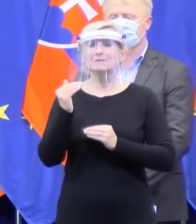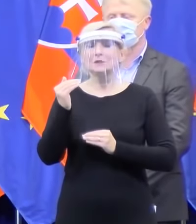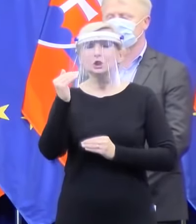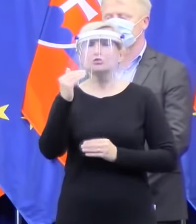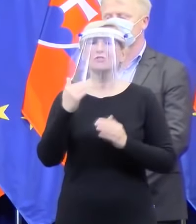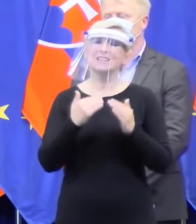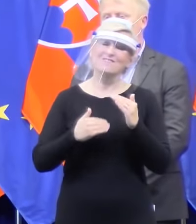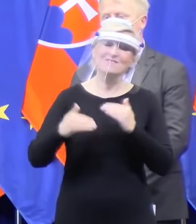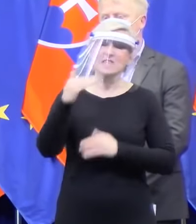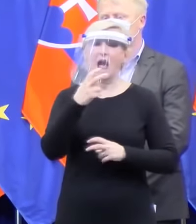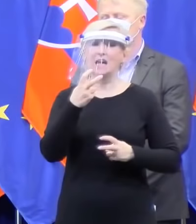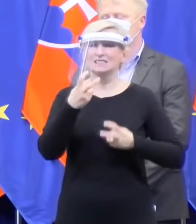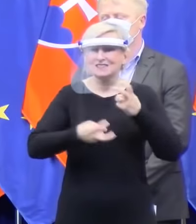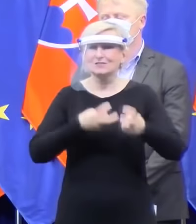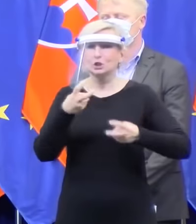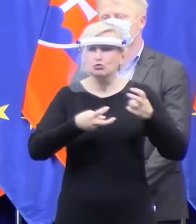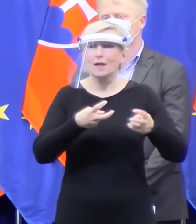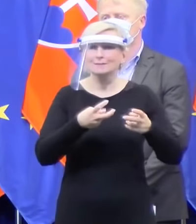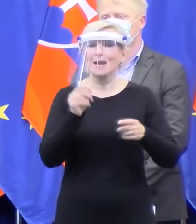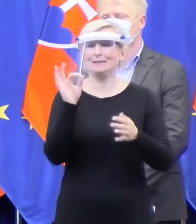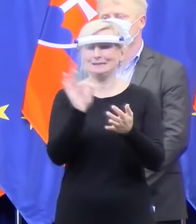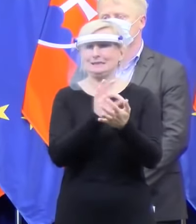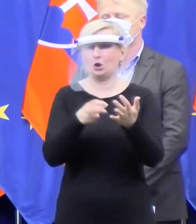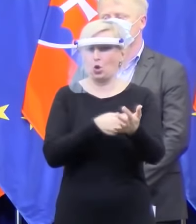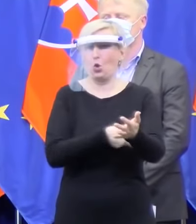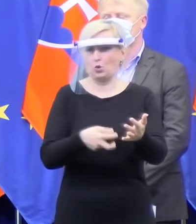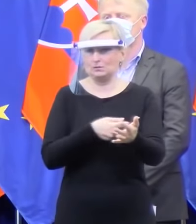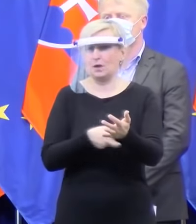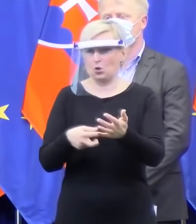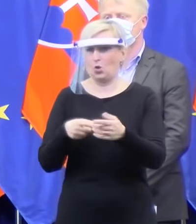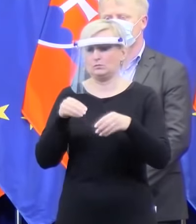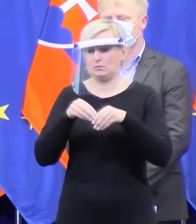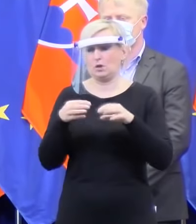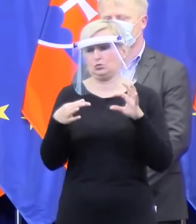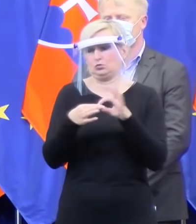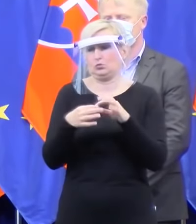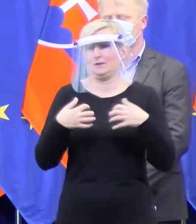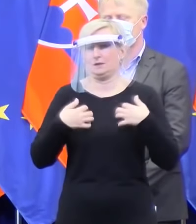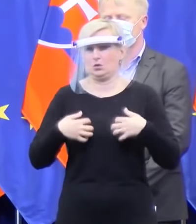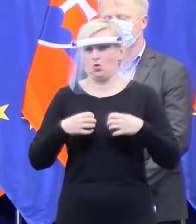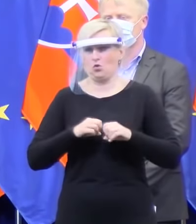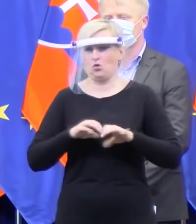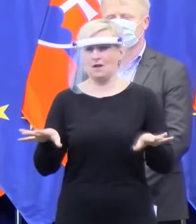vyšetrení, alebo tých odberov pri tomto ochorení COVID-19.